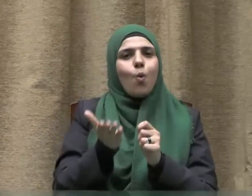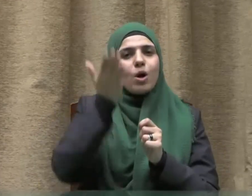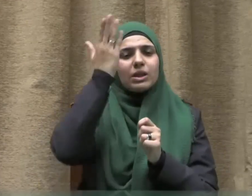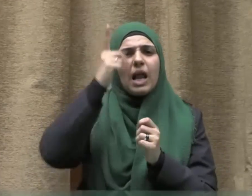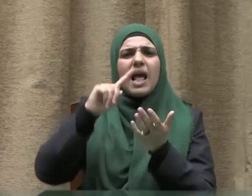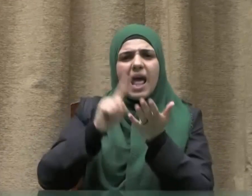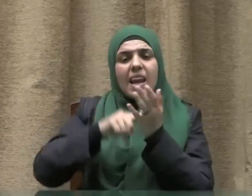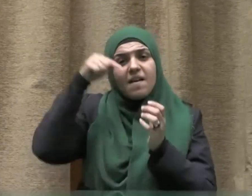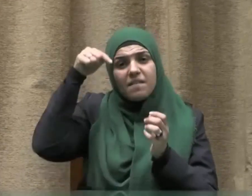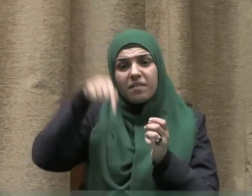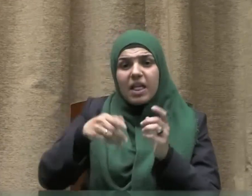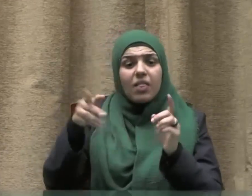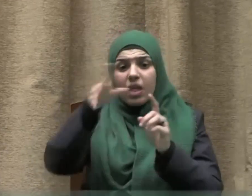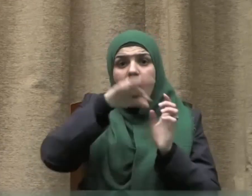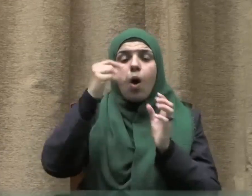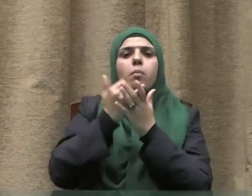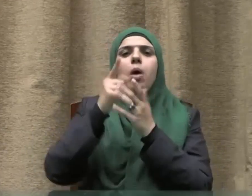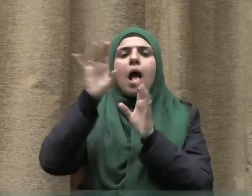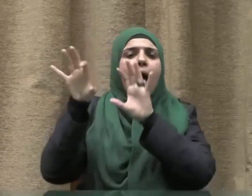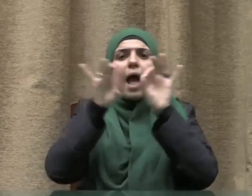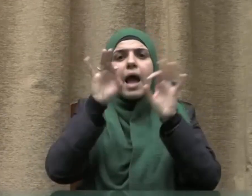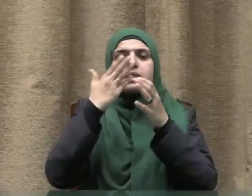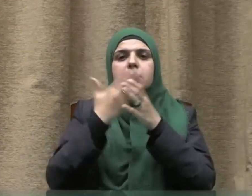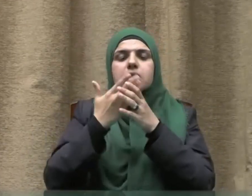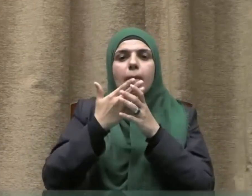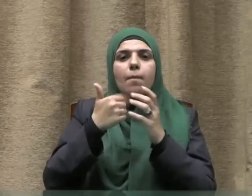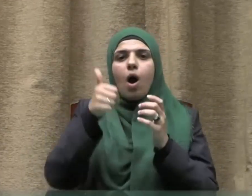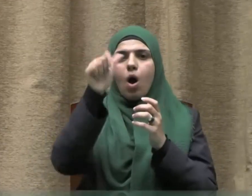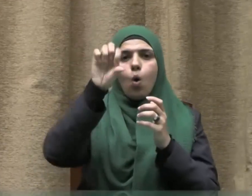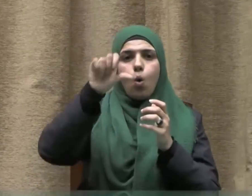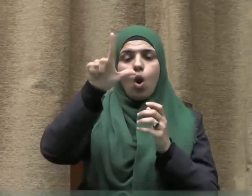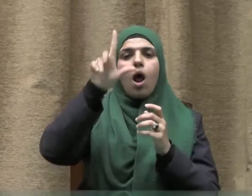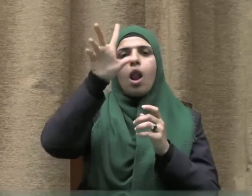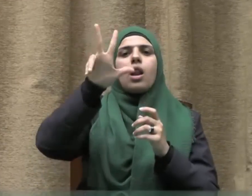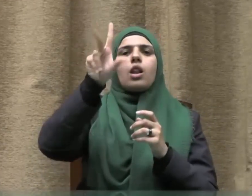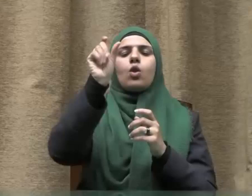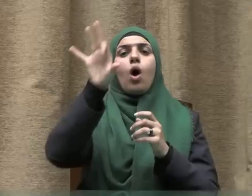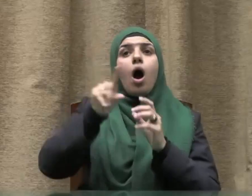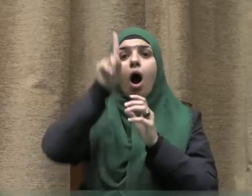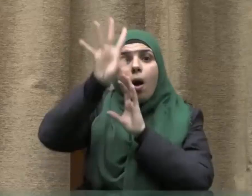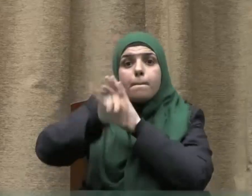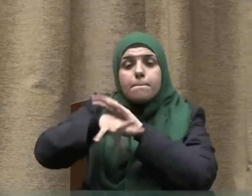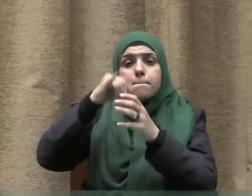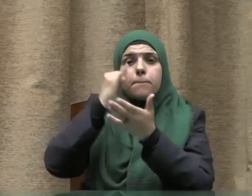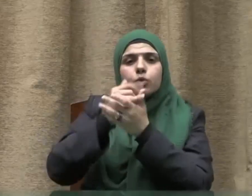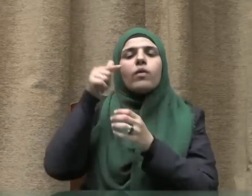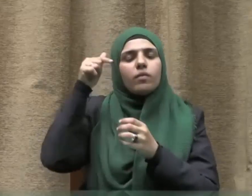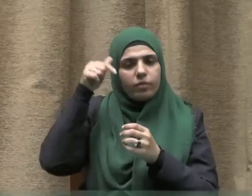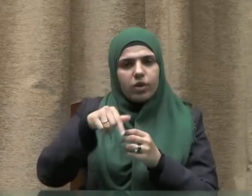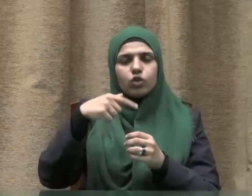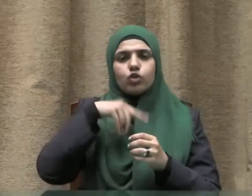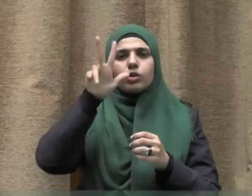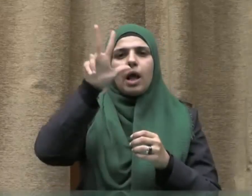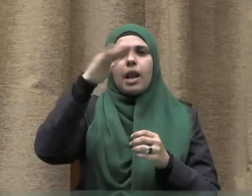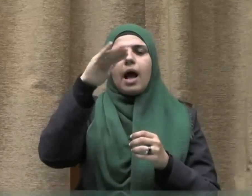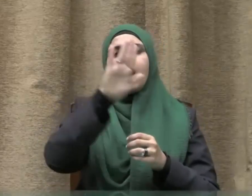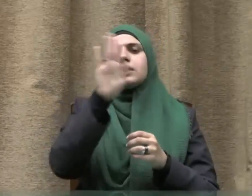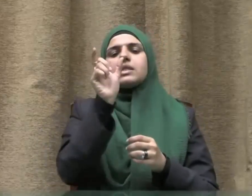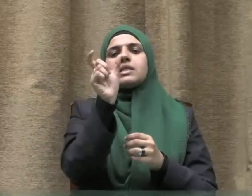إن في ذلك لآيات لأولنها ولله در الحسن البصري حيث قال